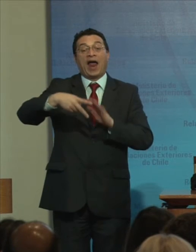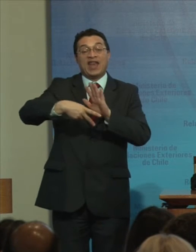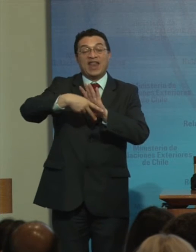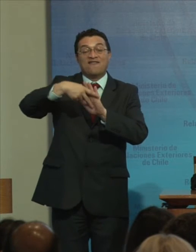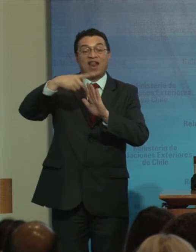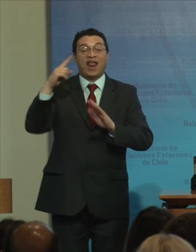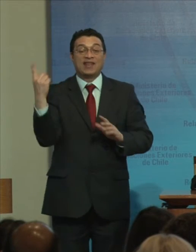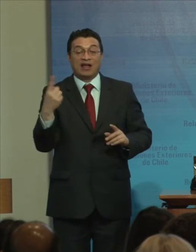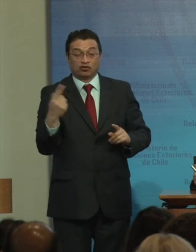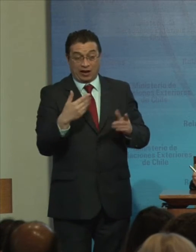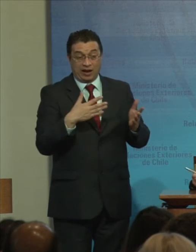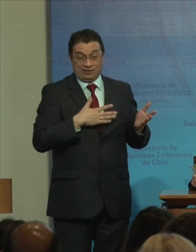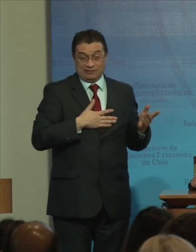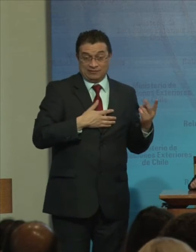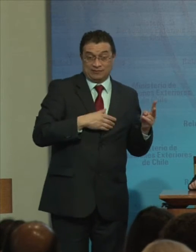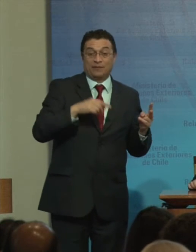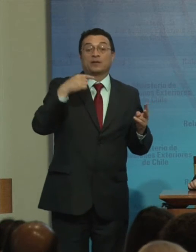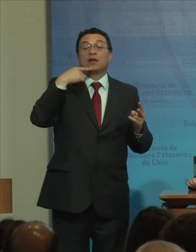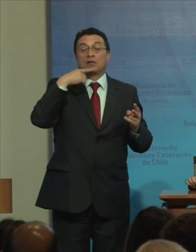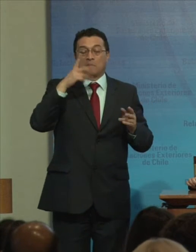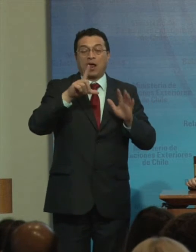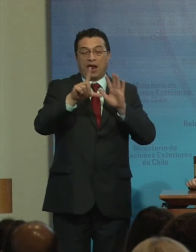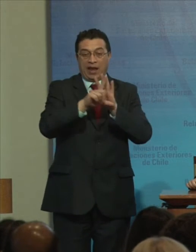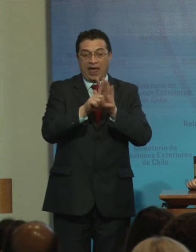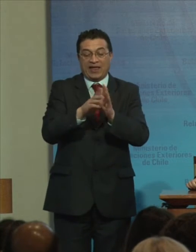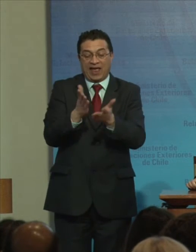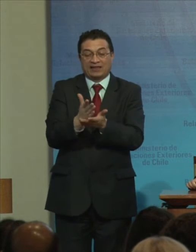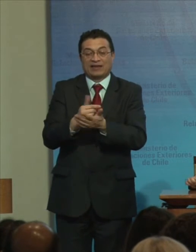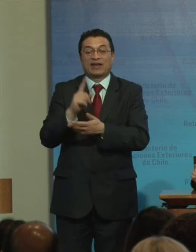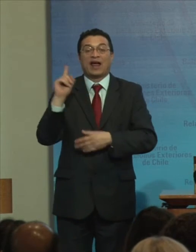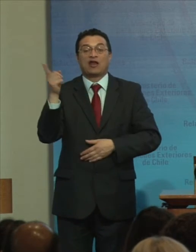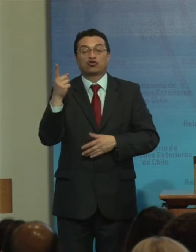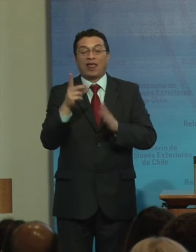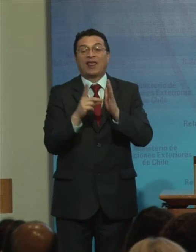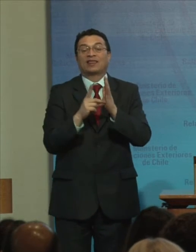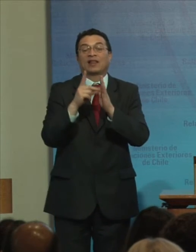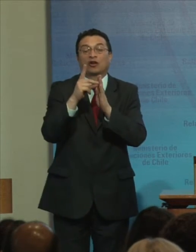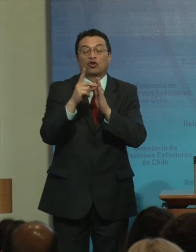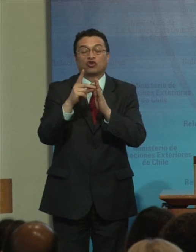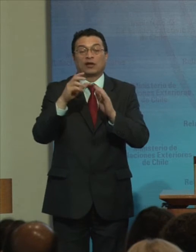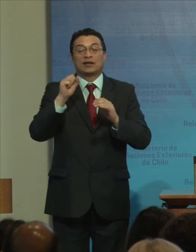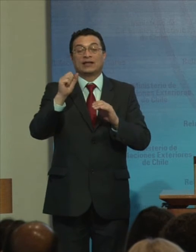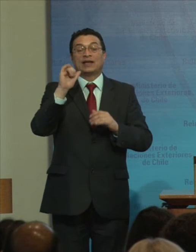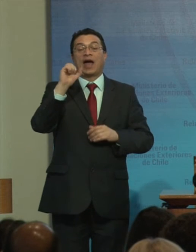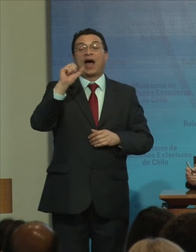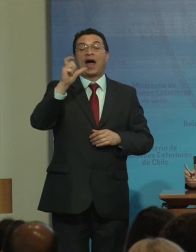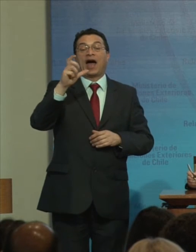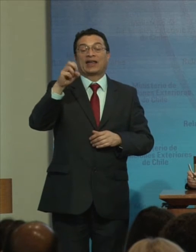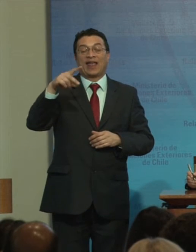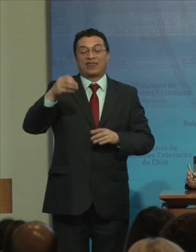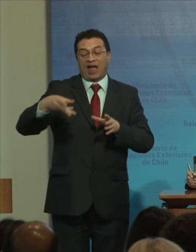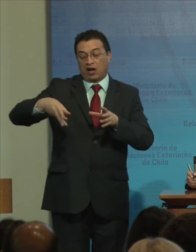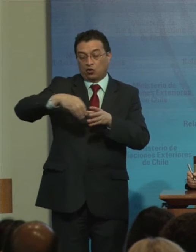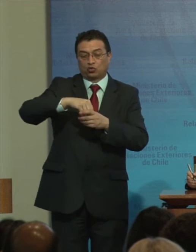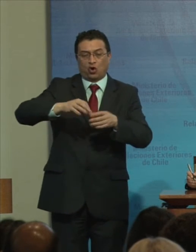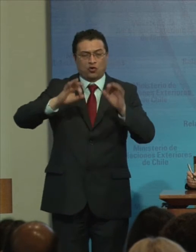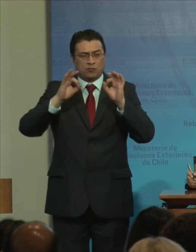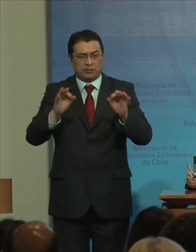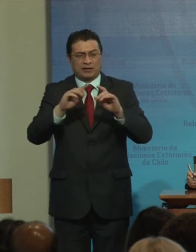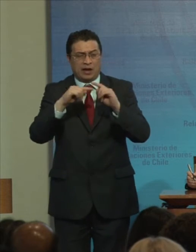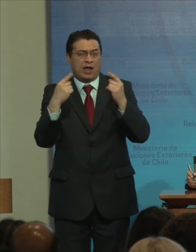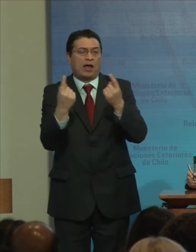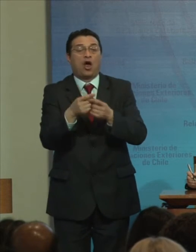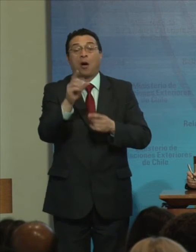República Dominicana Esto se complementa Con la ley De estrategia Nacional De desarrollo Y la agenda De inclusión plena De la persona Con